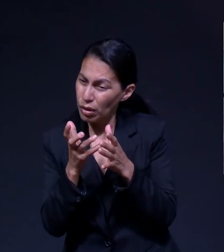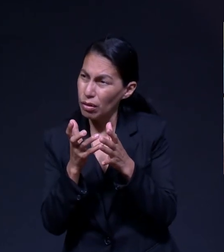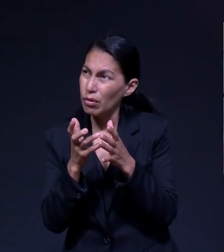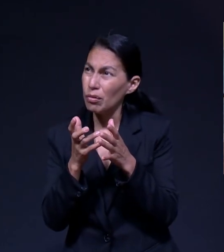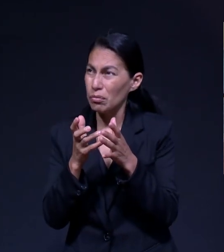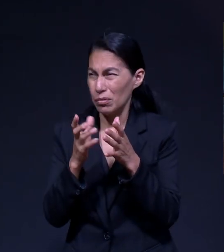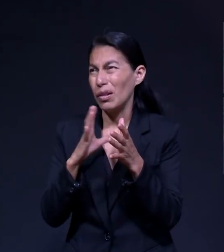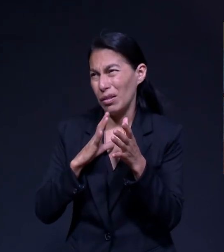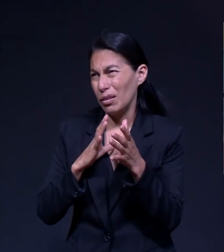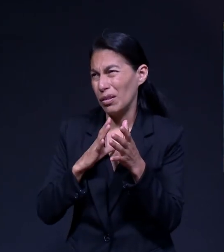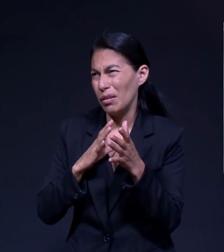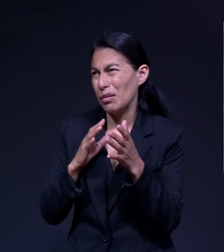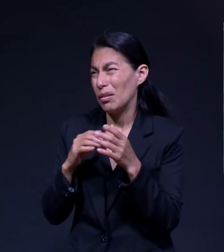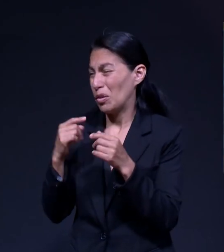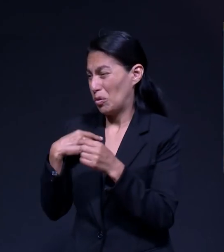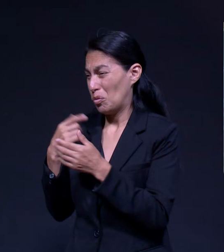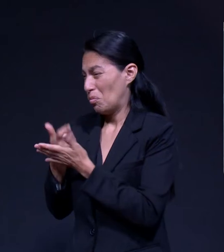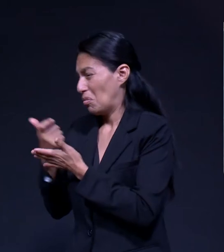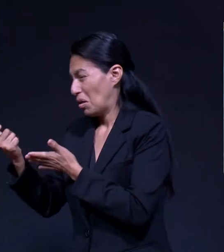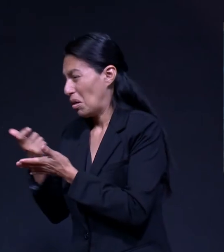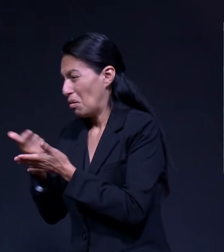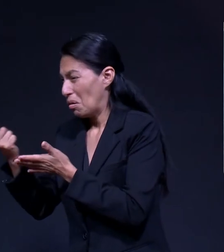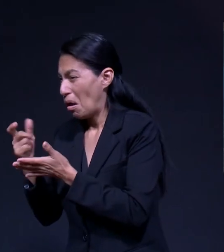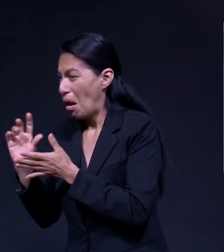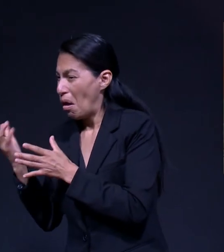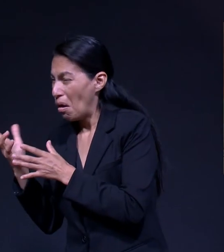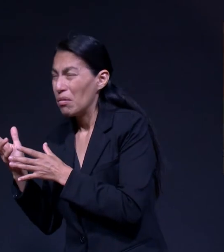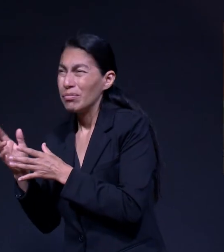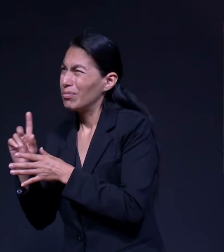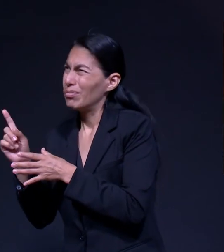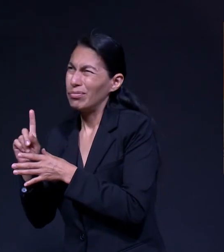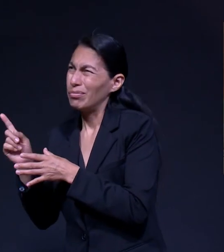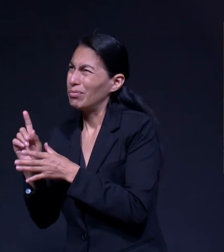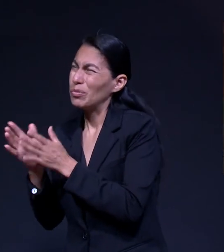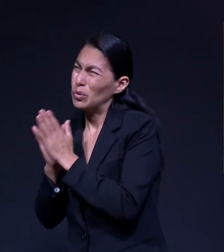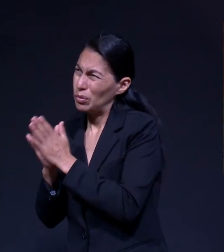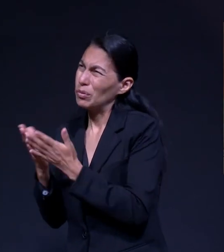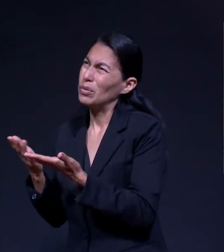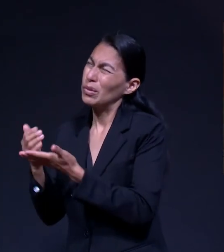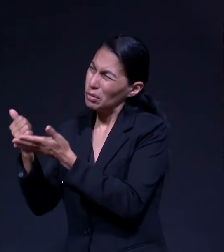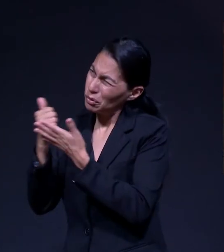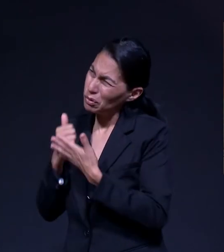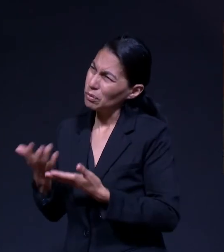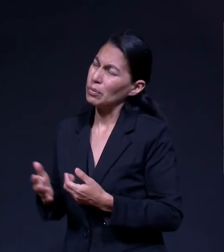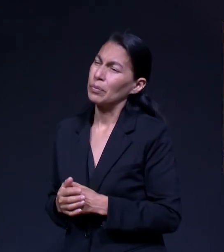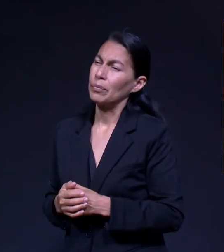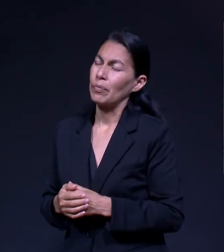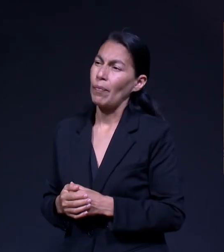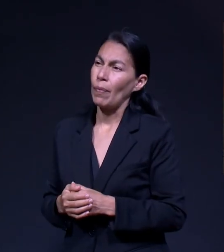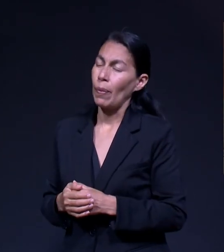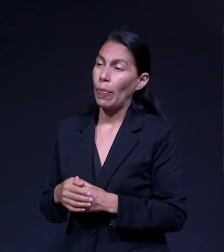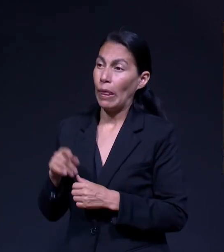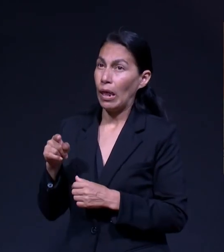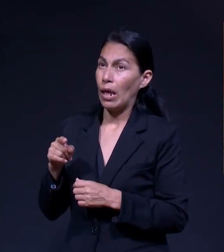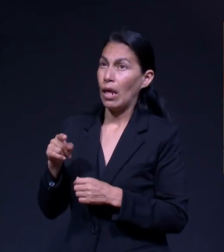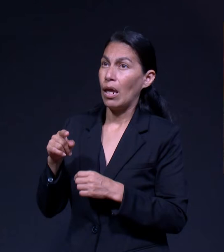Tintorería Tal Vez Y Todo El Proceso Llevar La Ropa Sucia Y Todo Le Dije Sería Genial Si Tuviese Aire Acondicionado